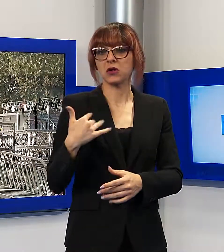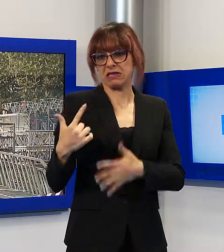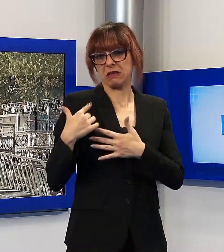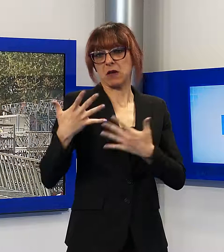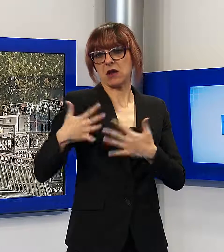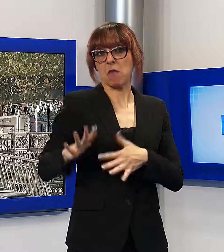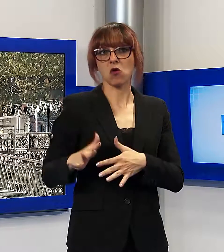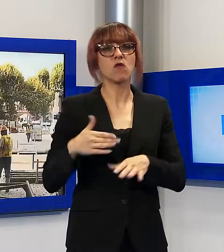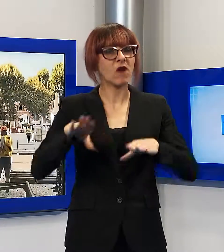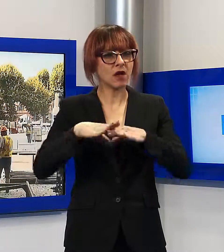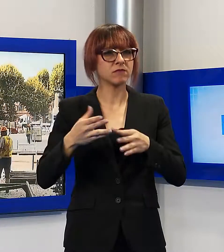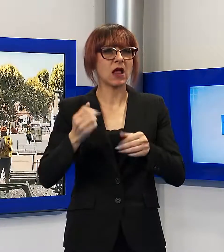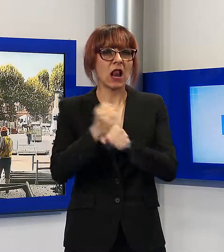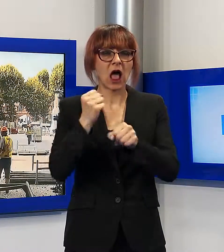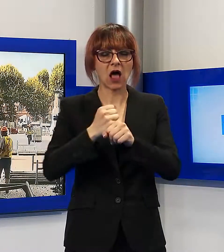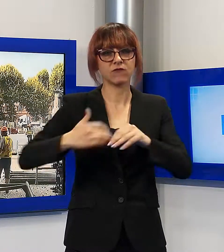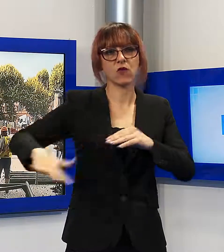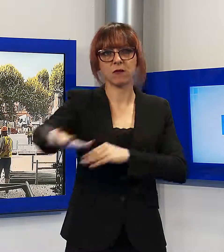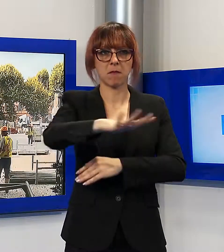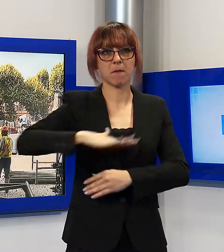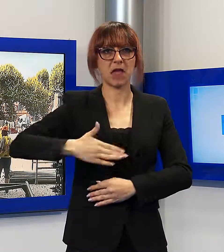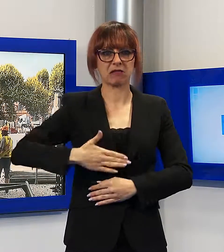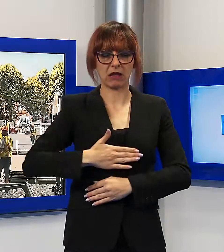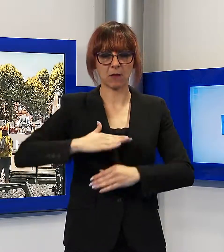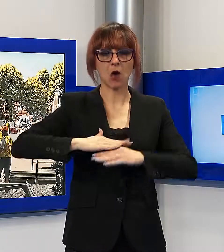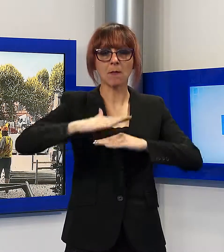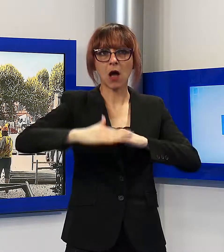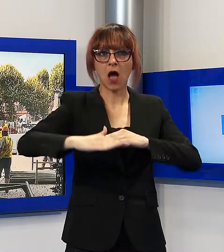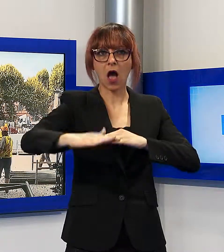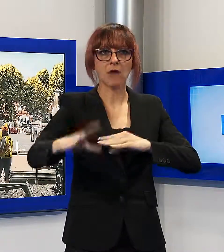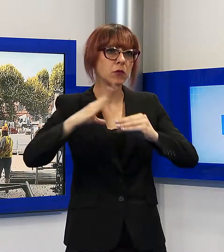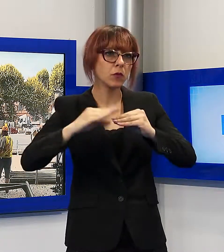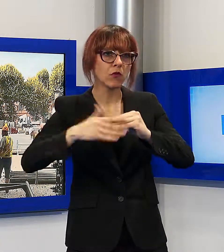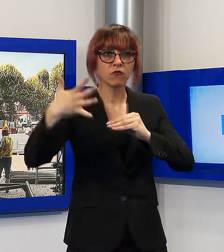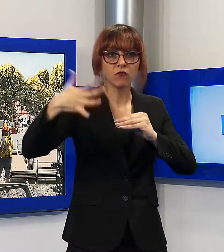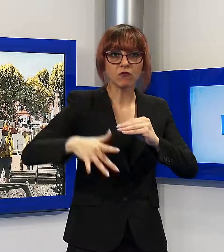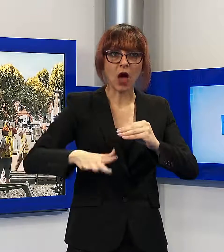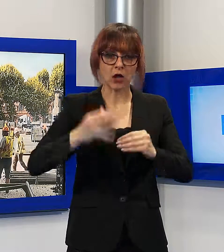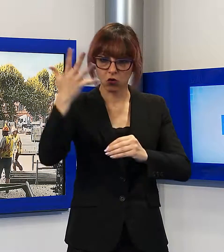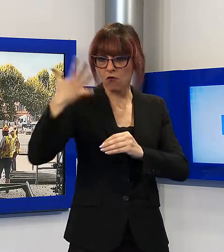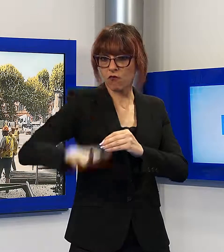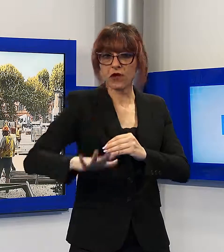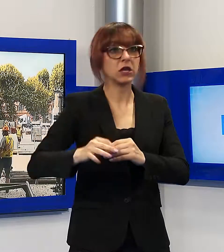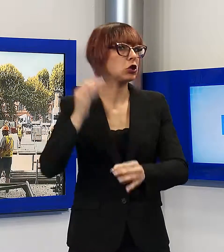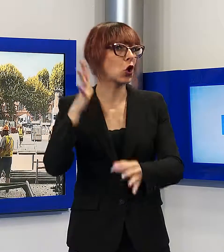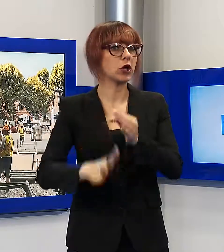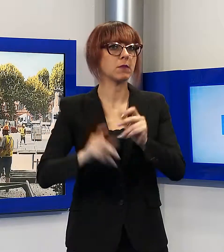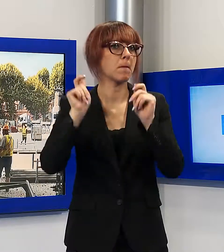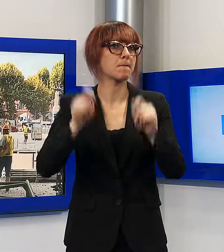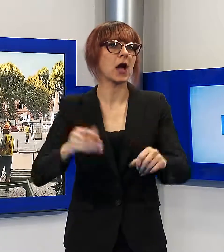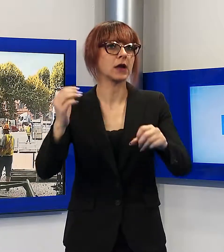cantiere per il rifacimento della pavimentazione adiacente Palazzo Ducale, la macchina del Summer si è immediatamente attivata.